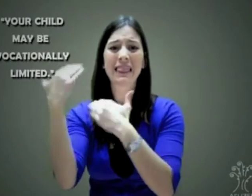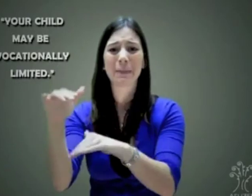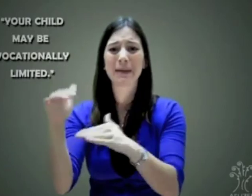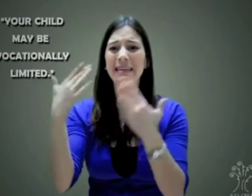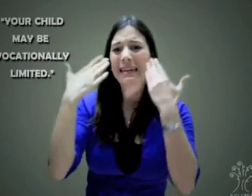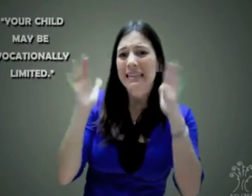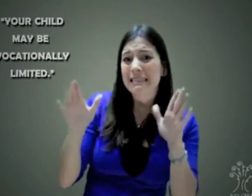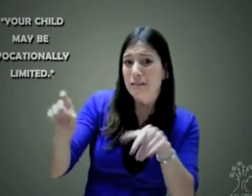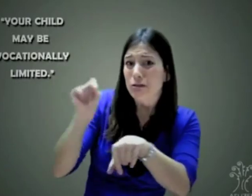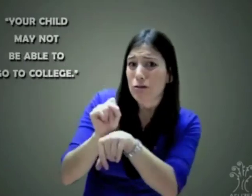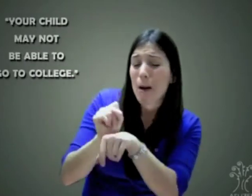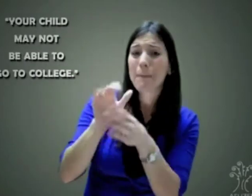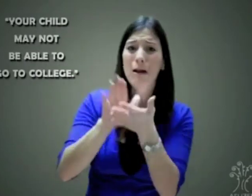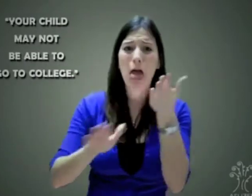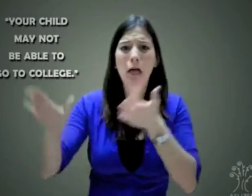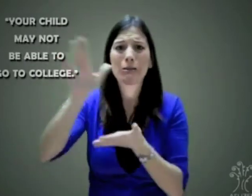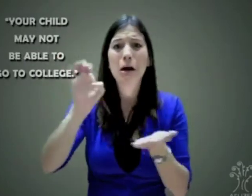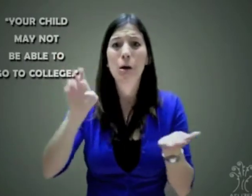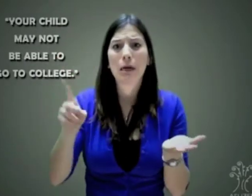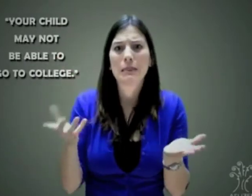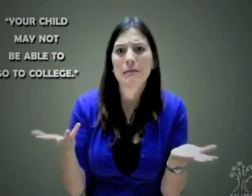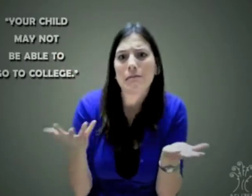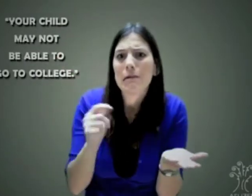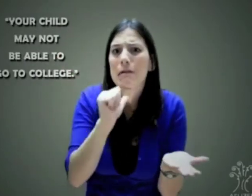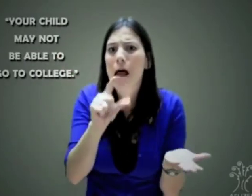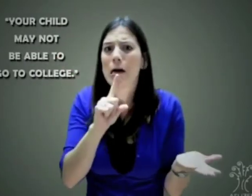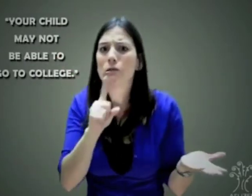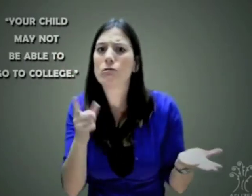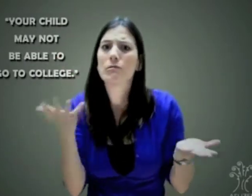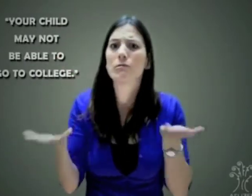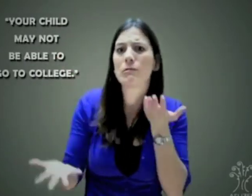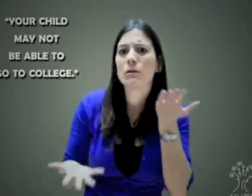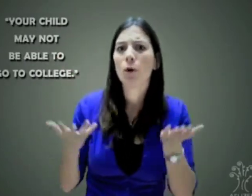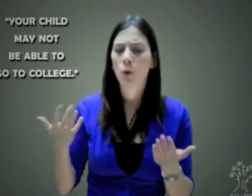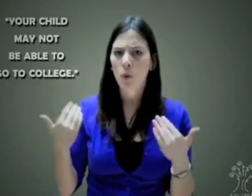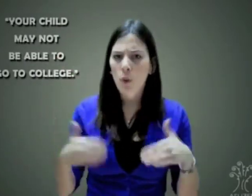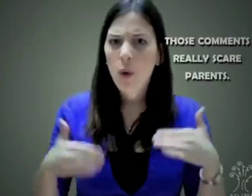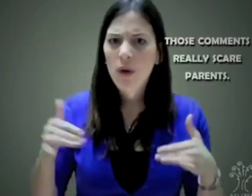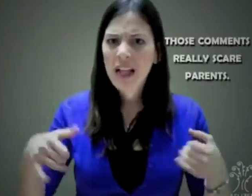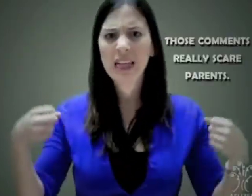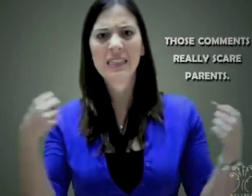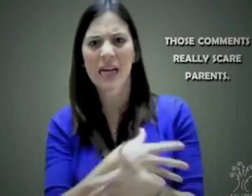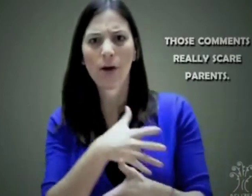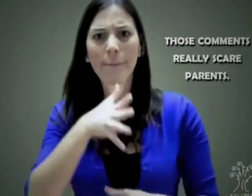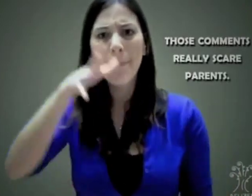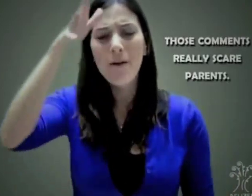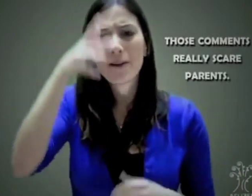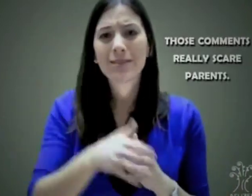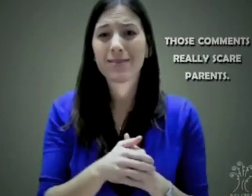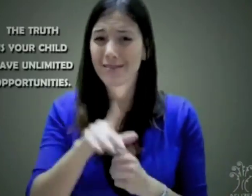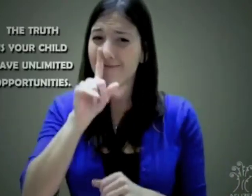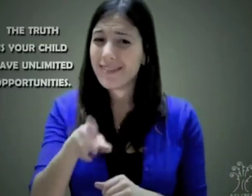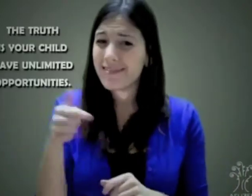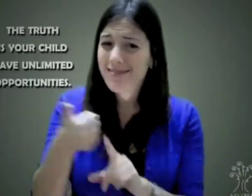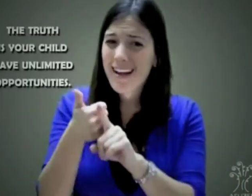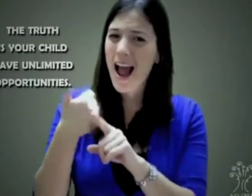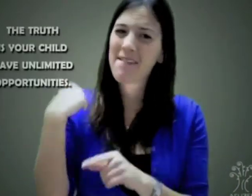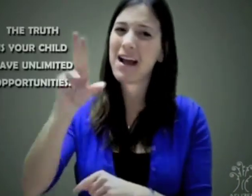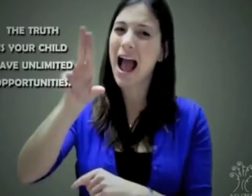limitaciones vocacionales. Sugeriendo que el futuro del niño no es seguro y que tal vez no podría ir a la universidad o encontrar